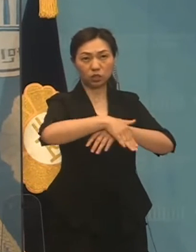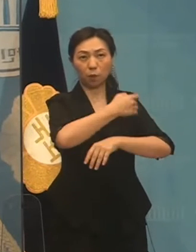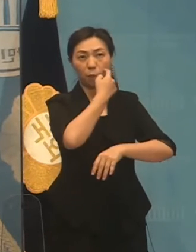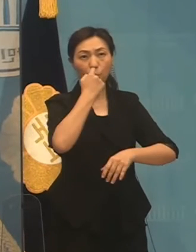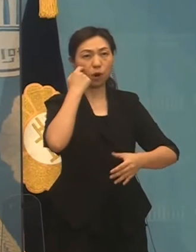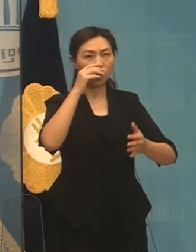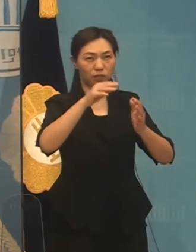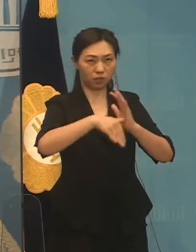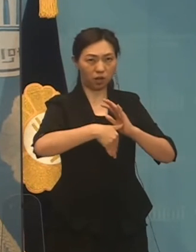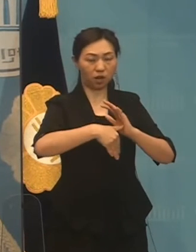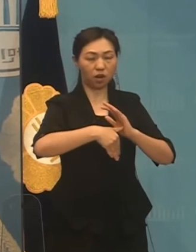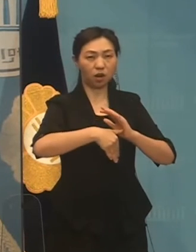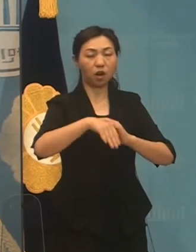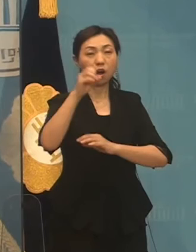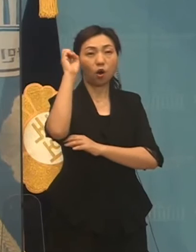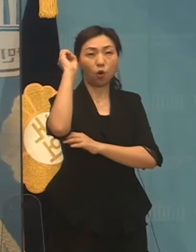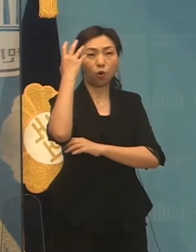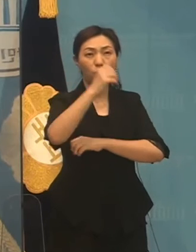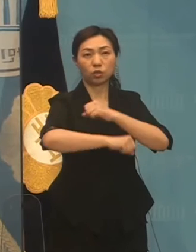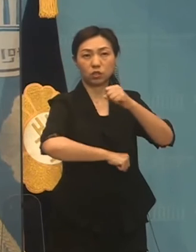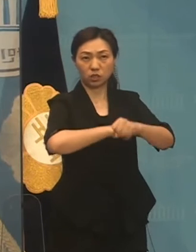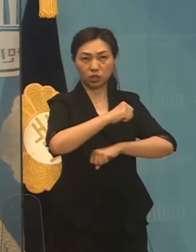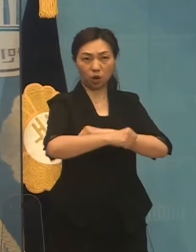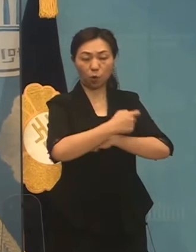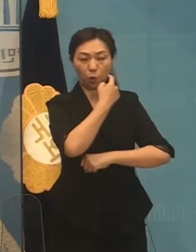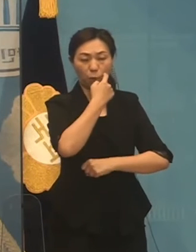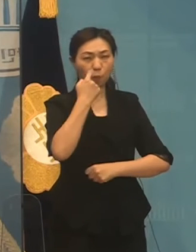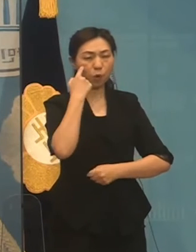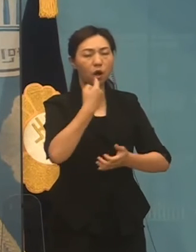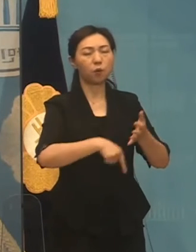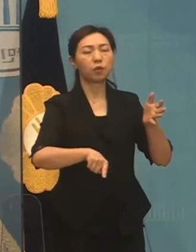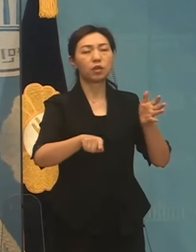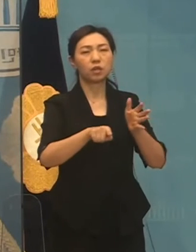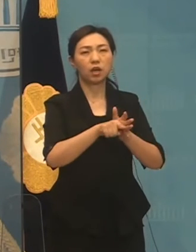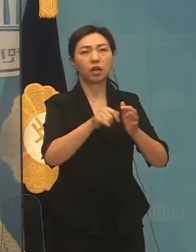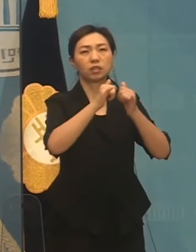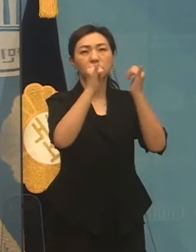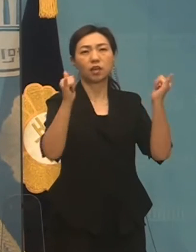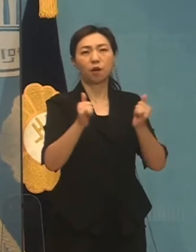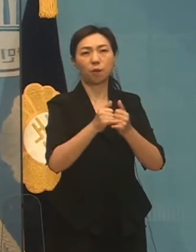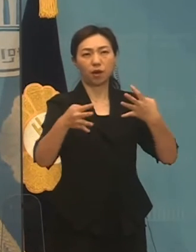위한 사회적 합의도 가능하다는 것을 분명히 말씀드립니다.